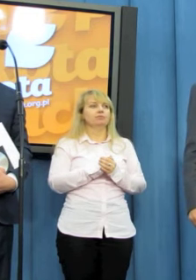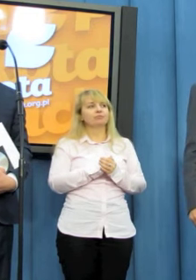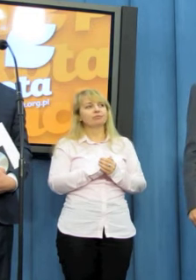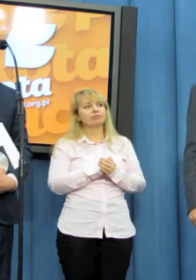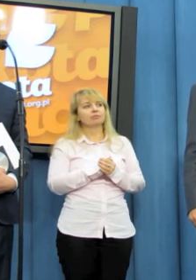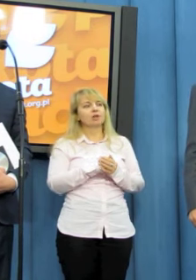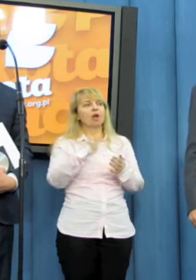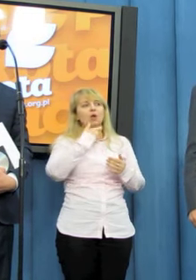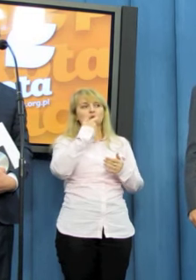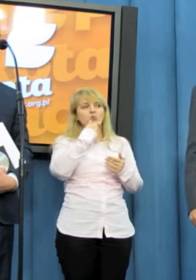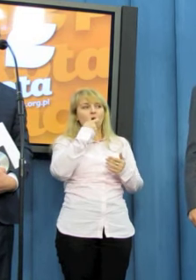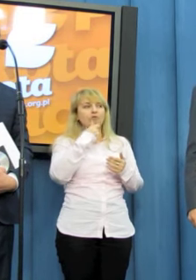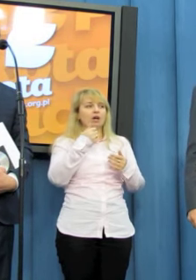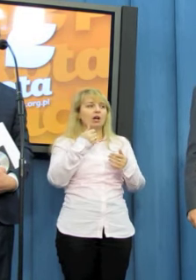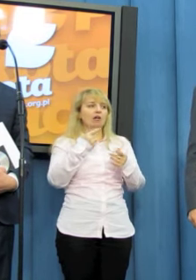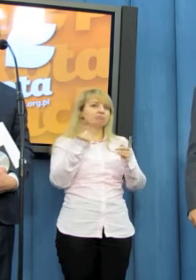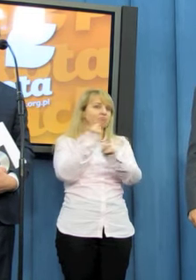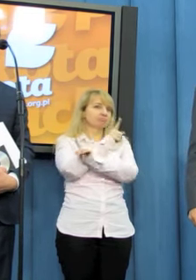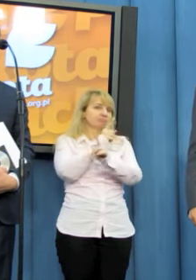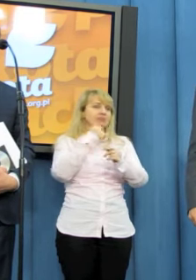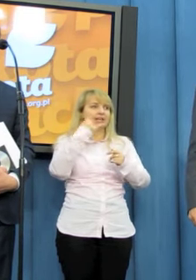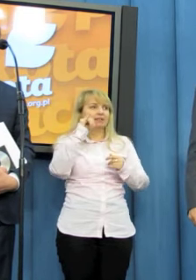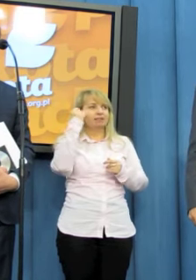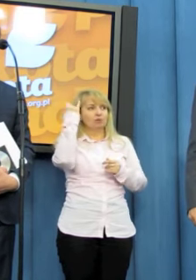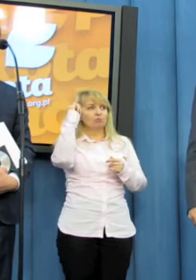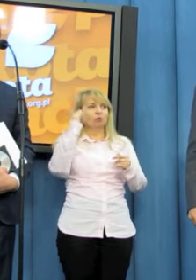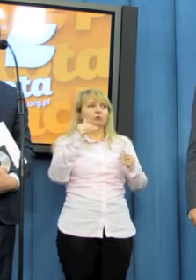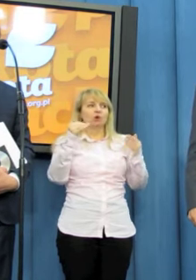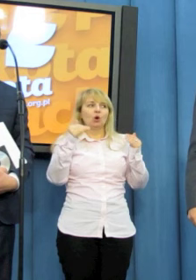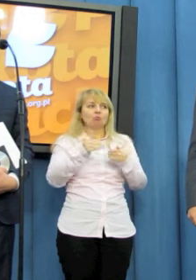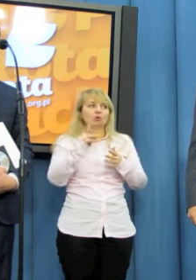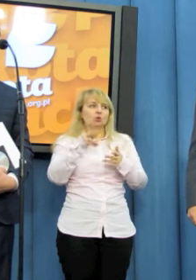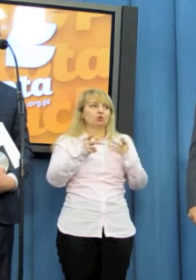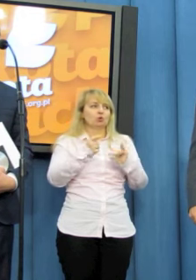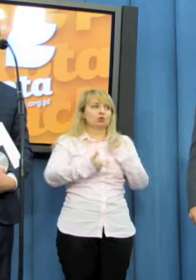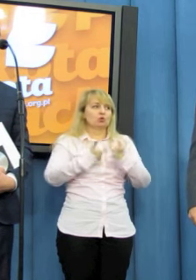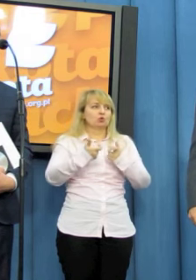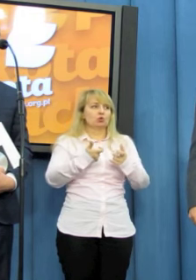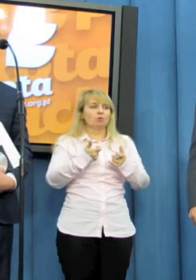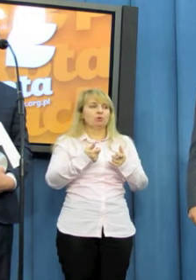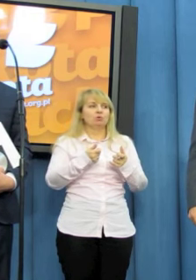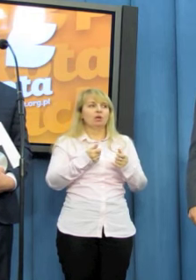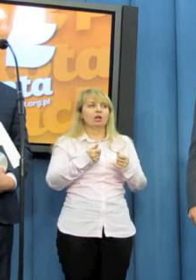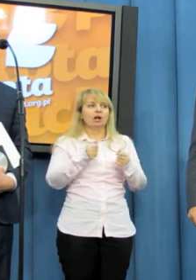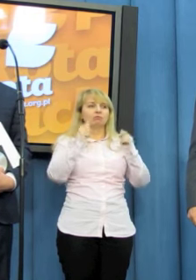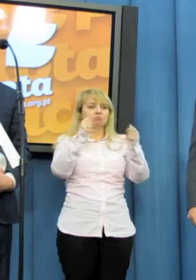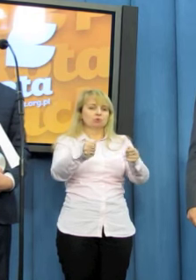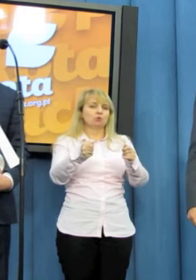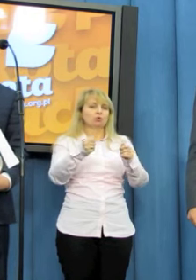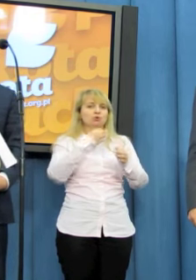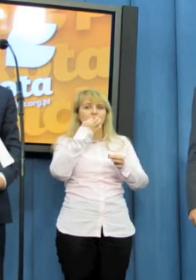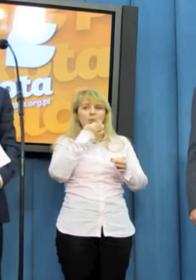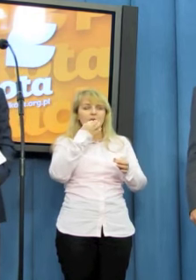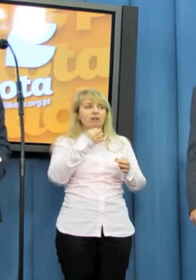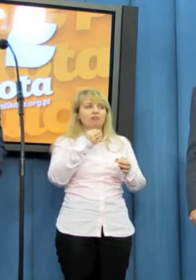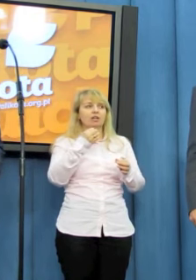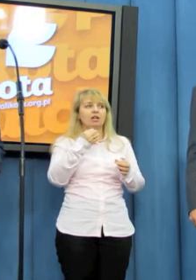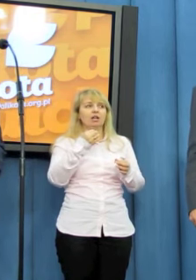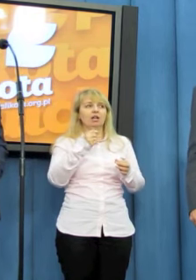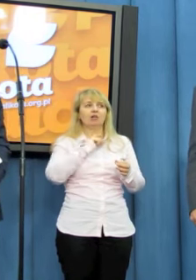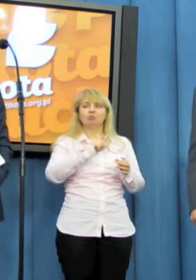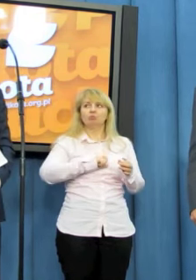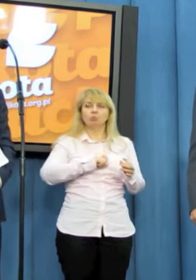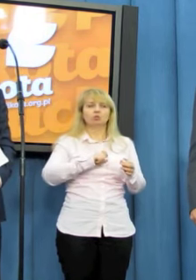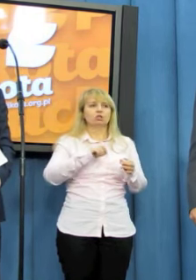Słowa sprzęczą jakby o myślnego regulaminu sejmu, bo ktoś mógł poza tym faktem debatą złożyć równie dobrze tę poprawkę, w biurze posiedzeń,